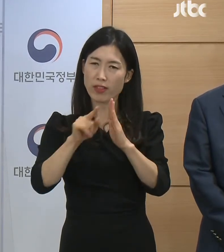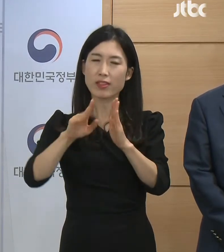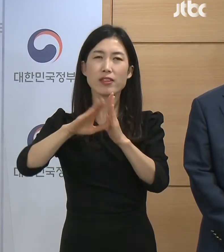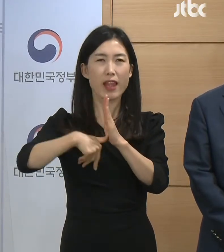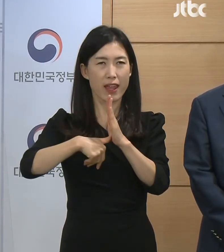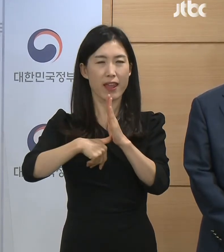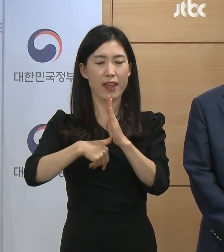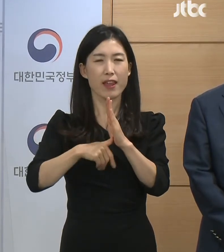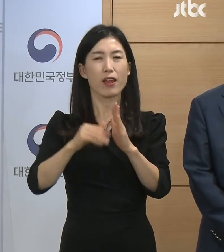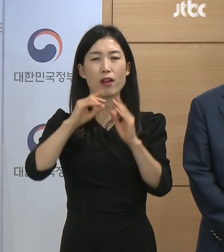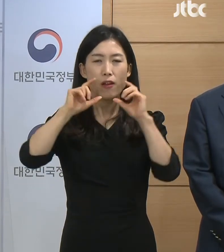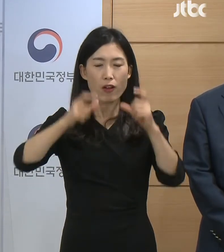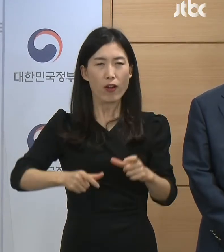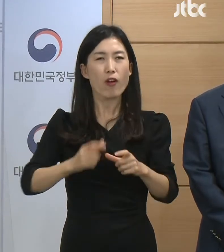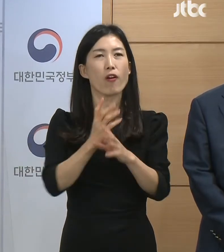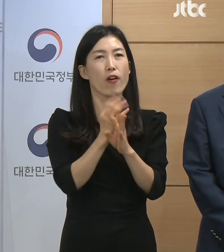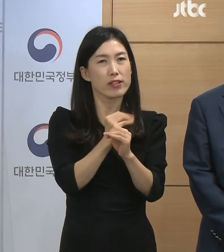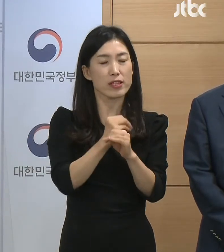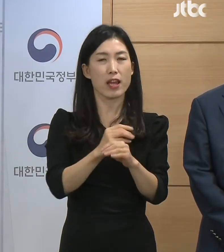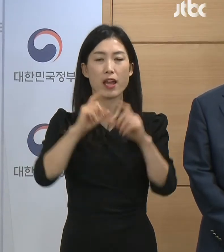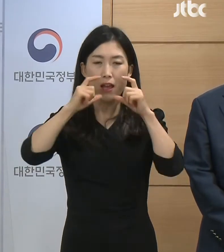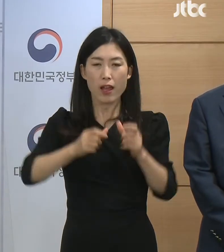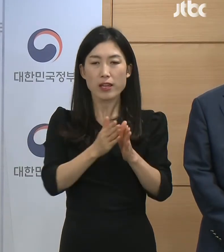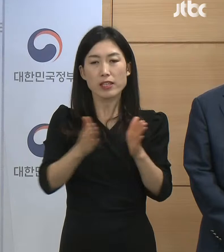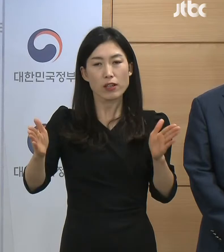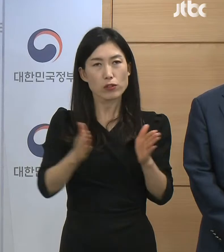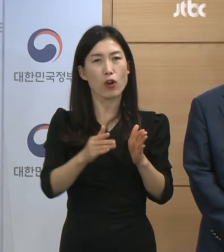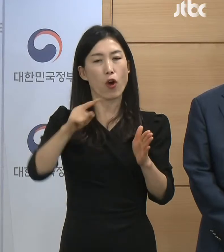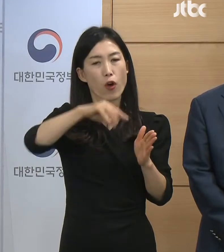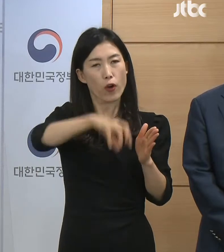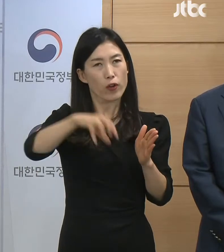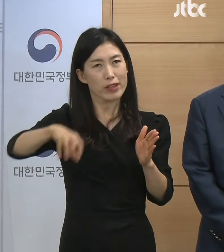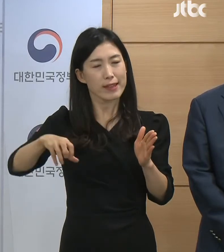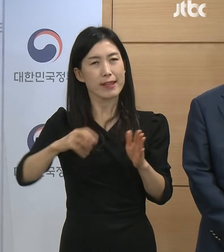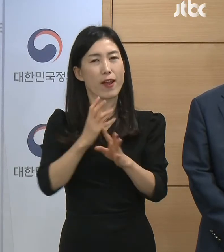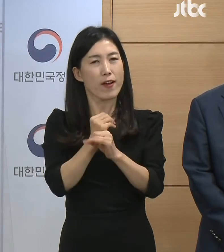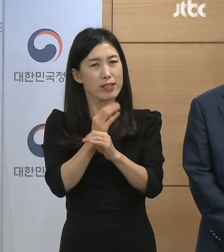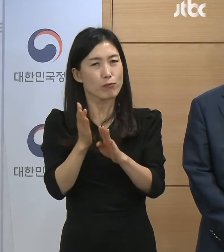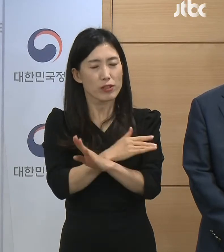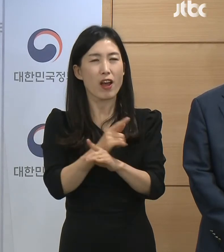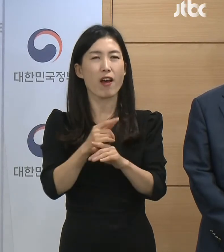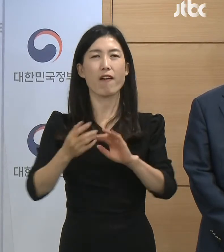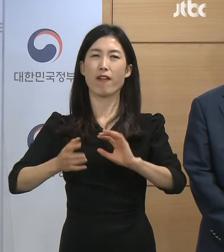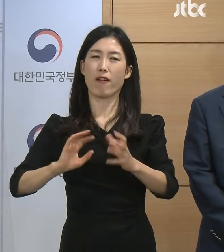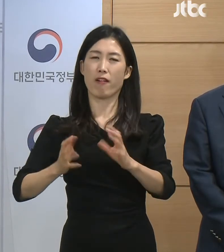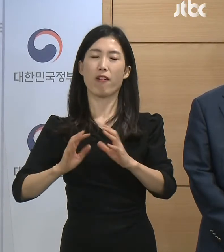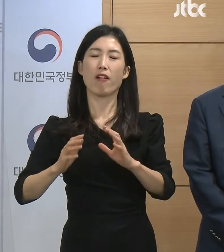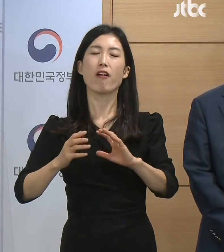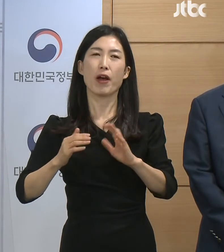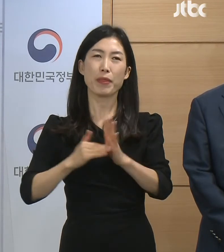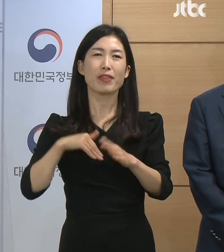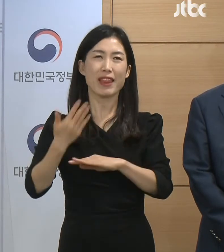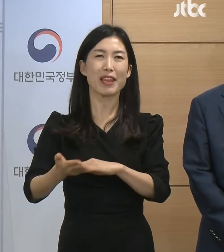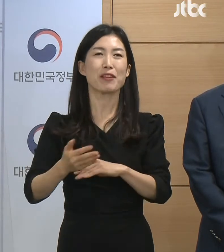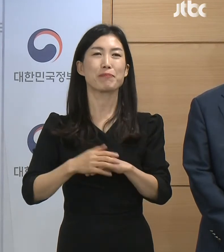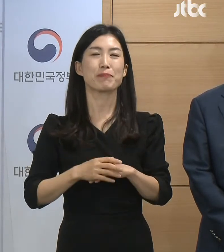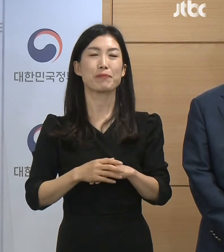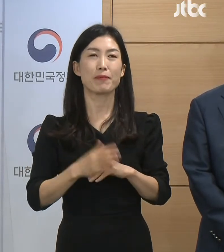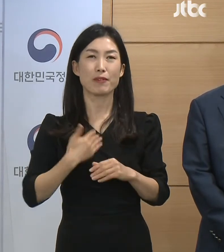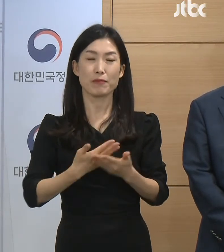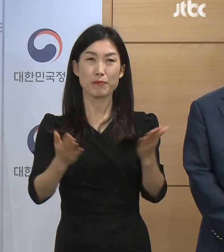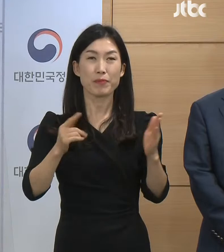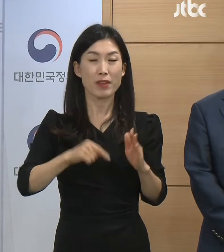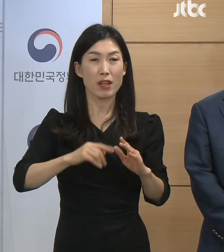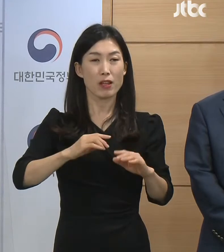완화의 기준, 범위, 시기 등의 근거를 검토하고 고위험군을 보호하면서도 국민